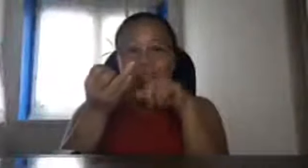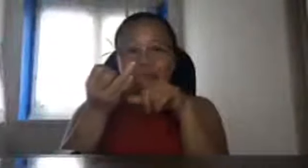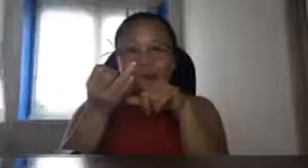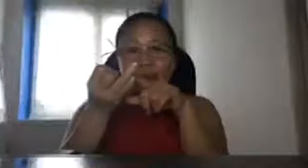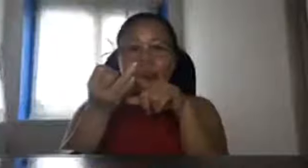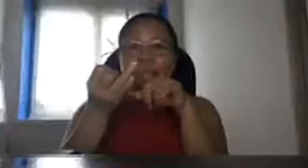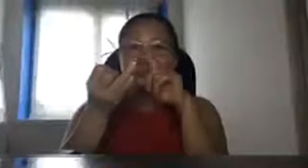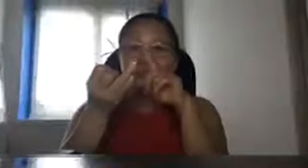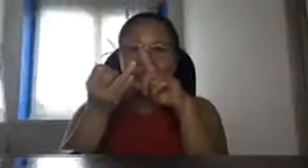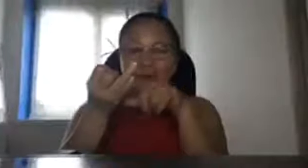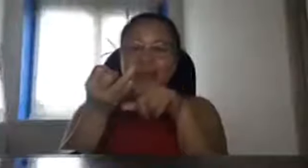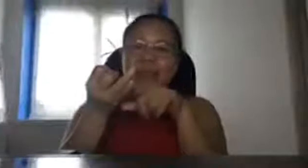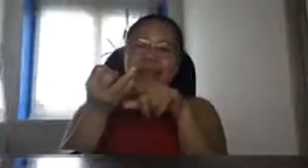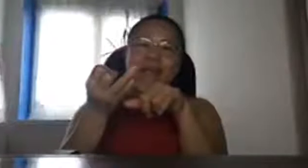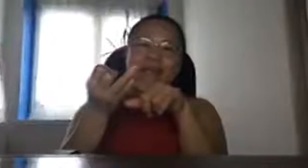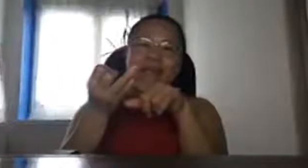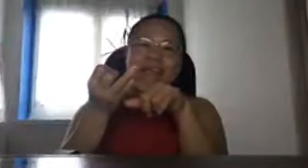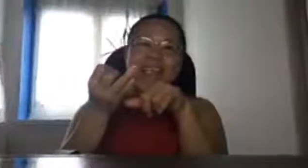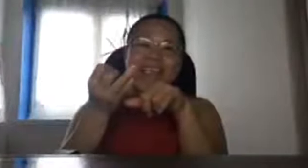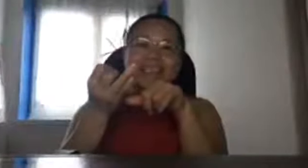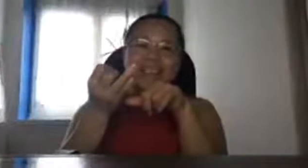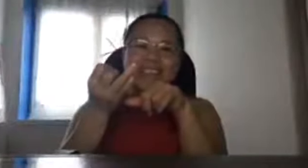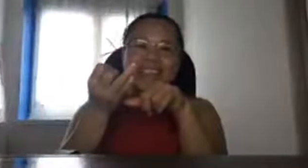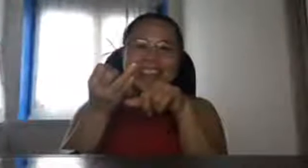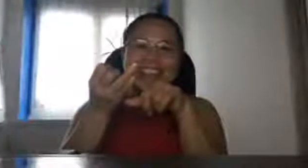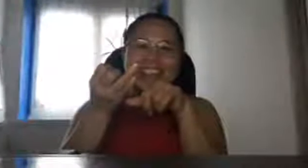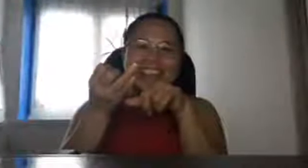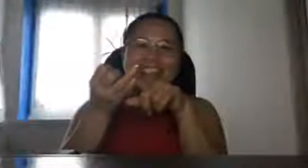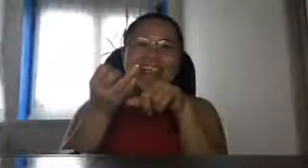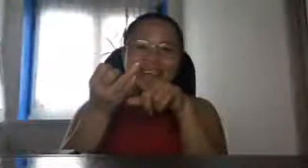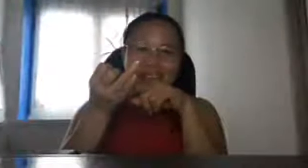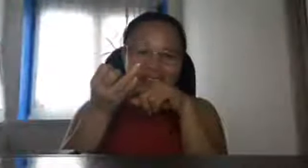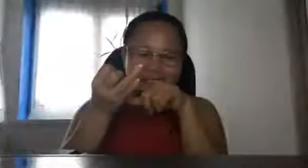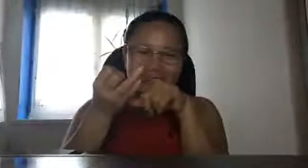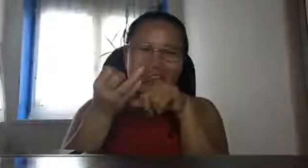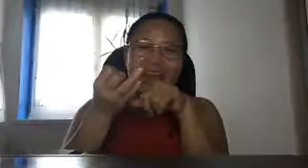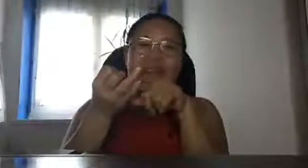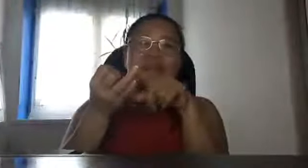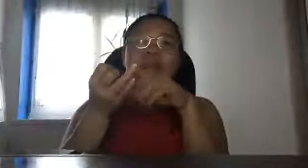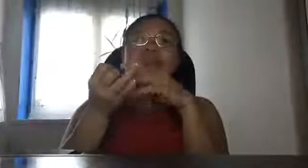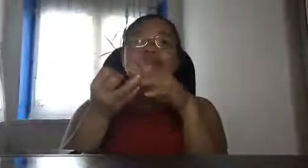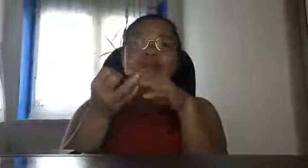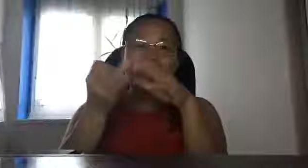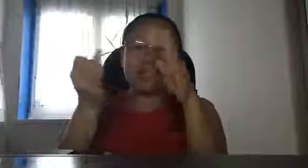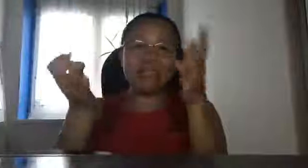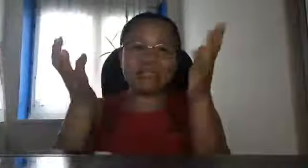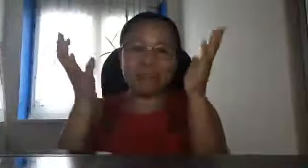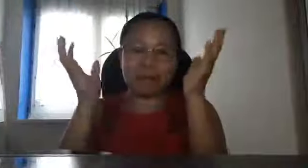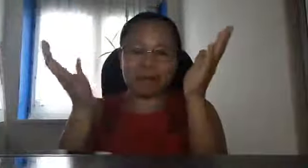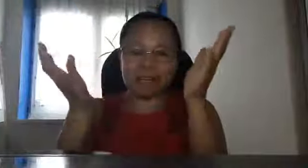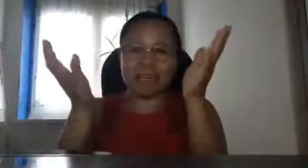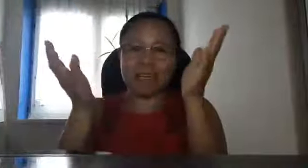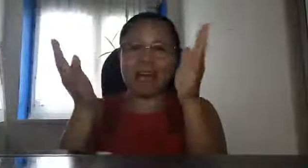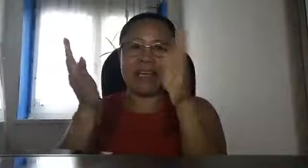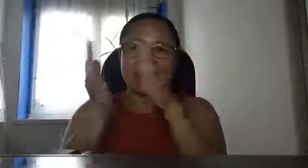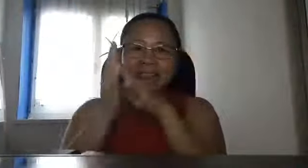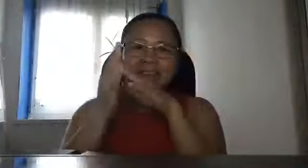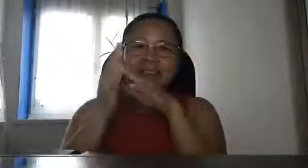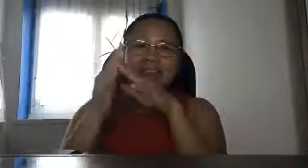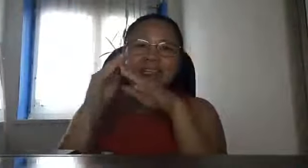sino may karapatang magalit sa mga Chinese na yun ako yun pero guys hindi po ako nagagalit kasi